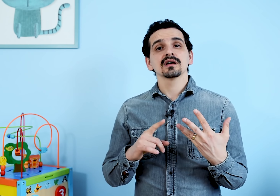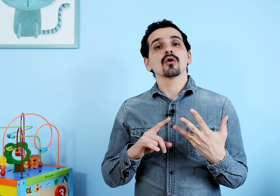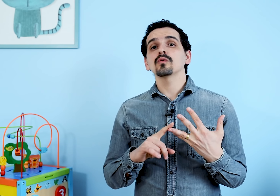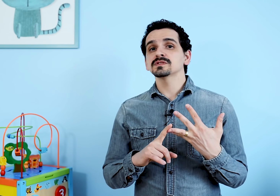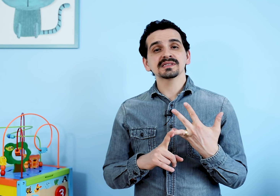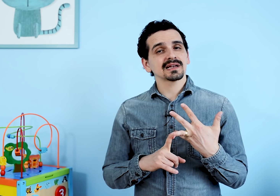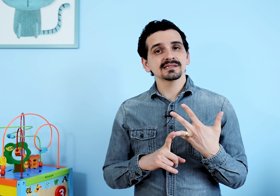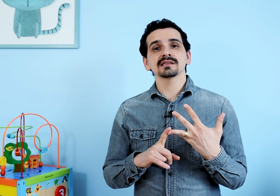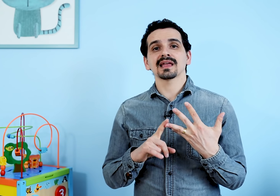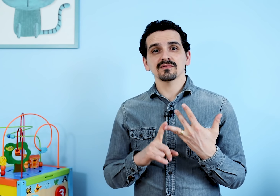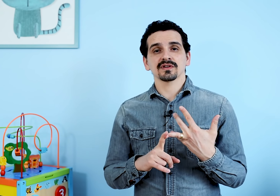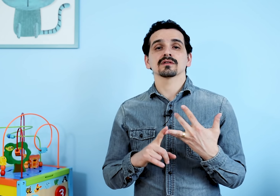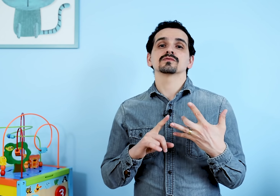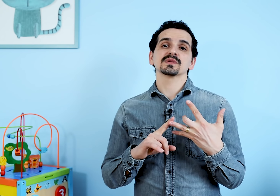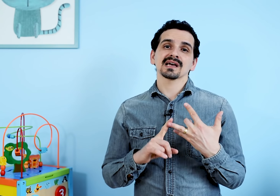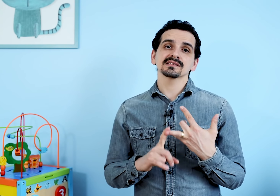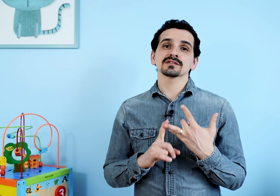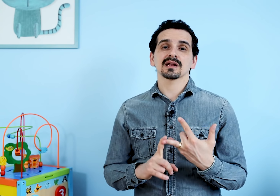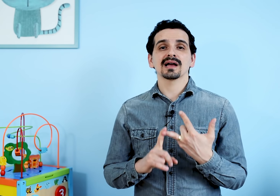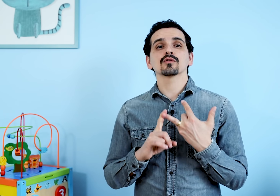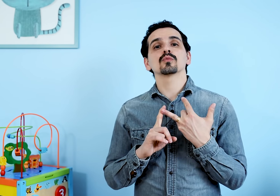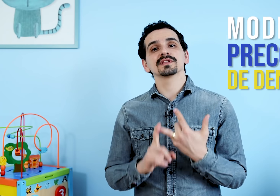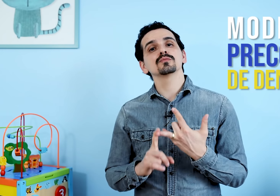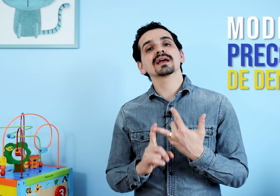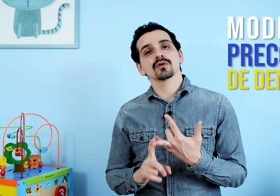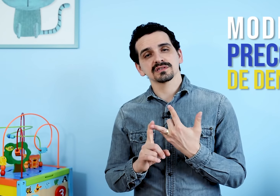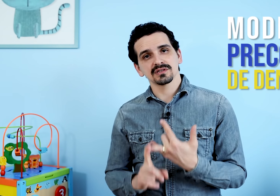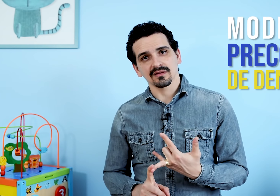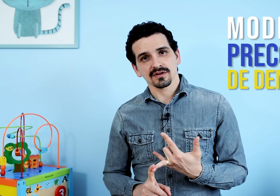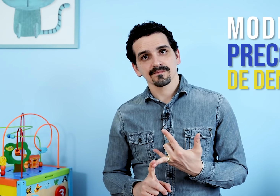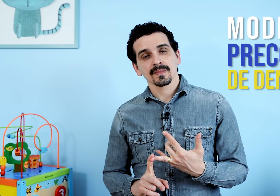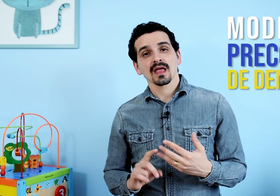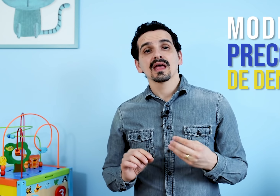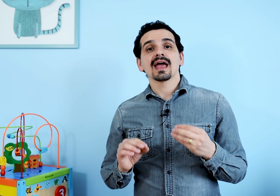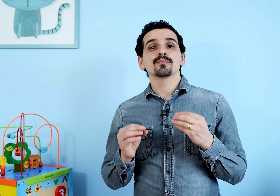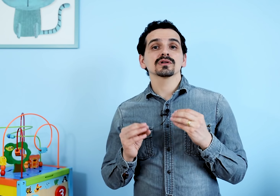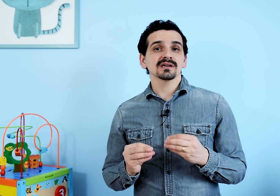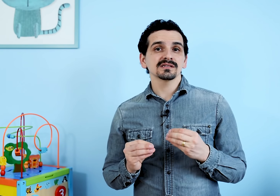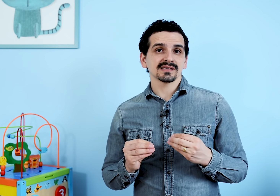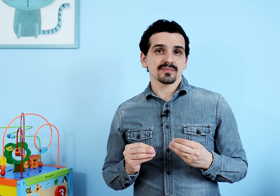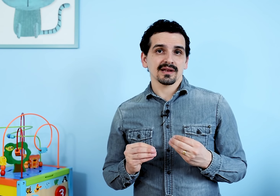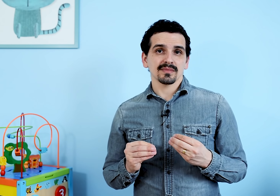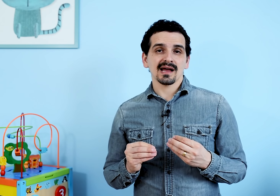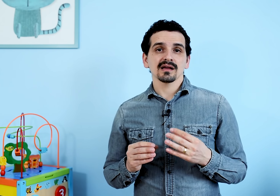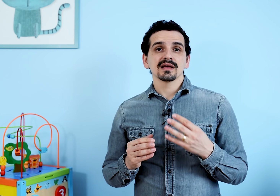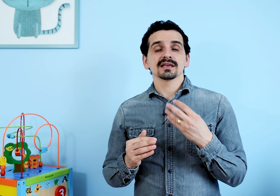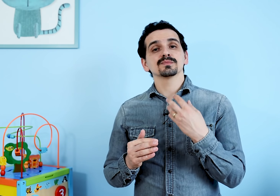ou um especialista em Denver, um especialista que trabalhe com o modelo precoce de Denver. É importante sempre lembrar que esse